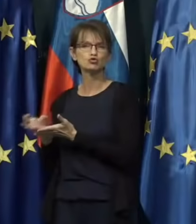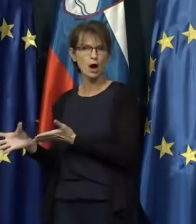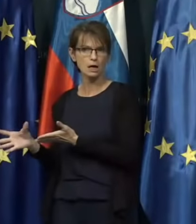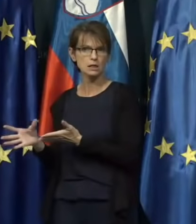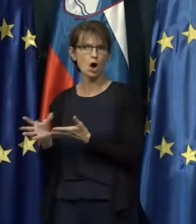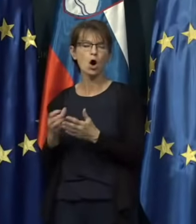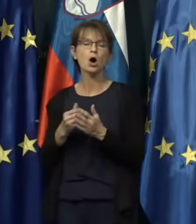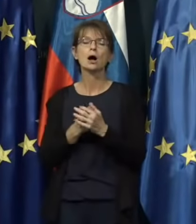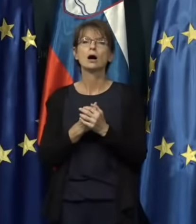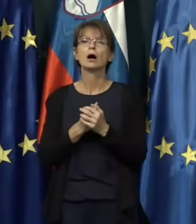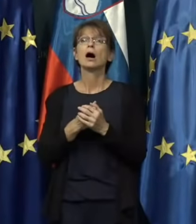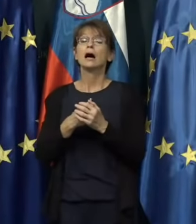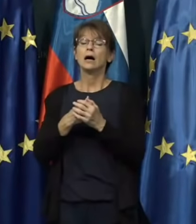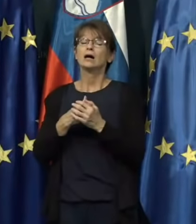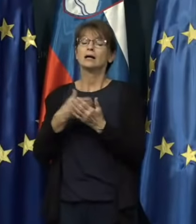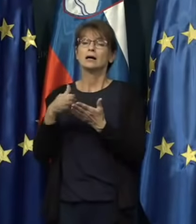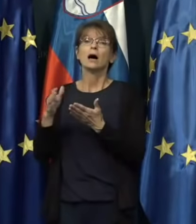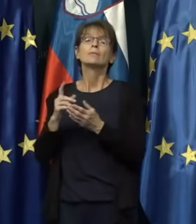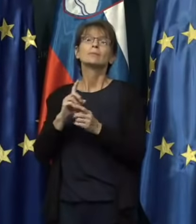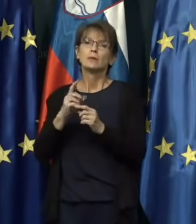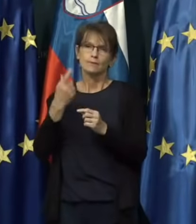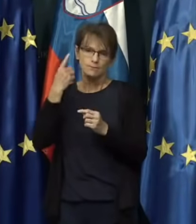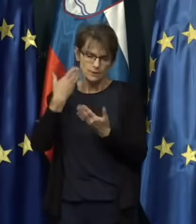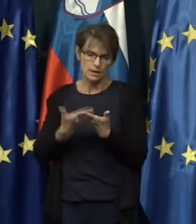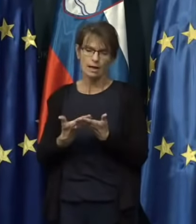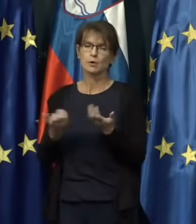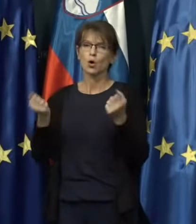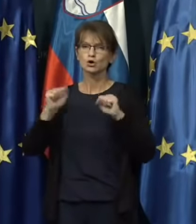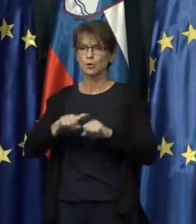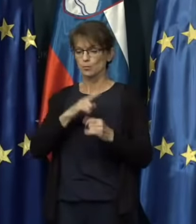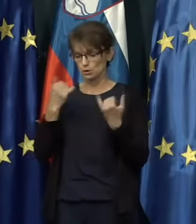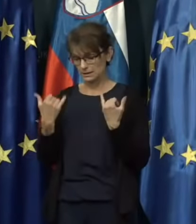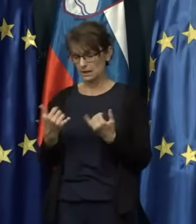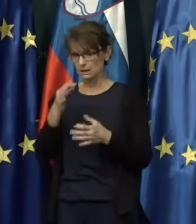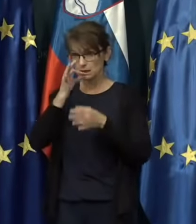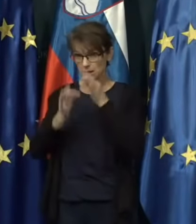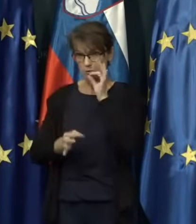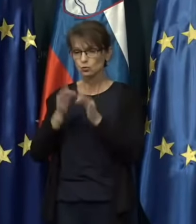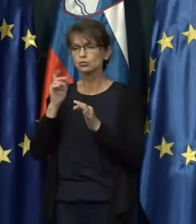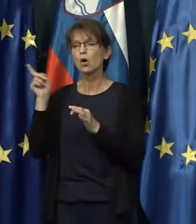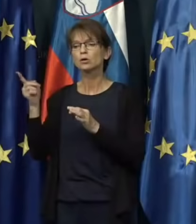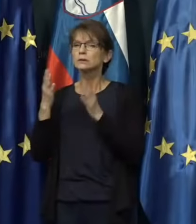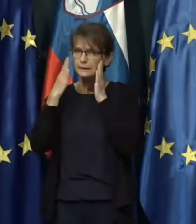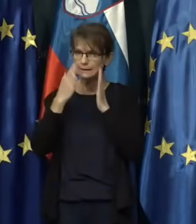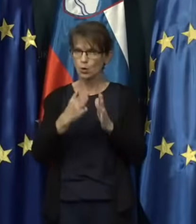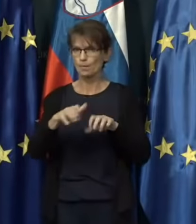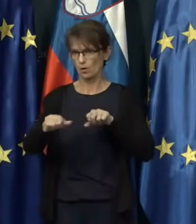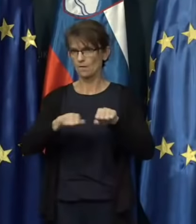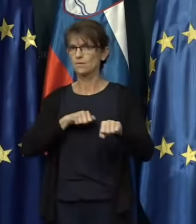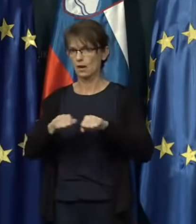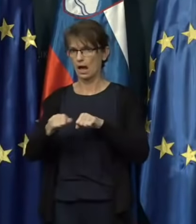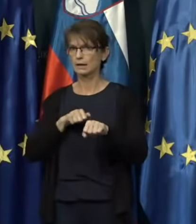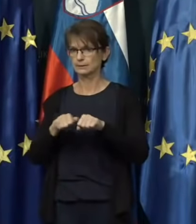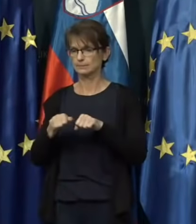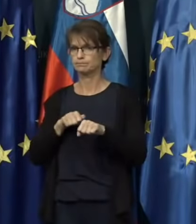Verjamem, da gospodarstvo in zaposleni po dosedaljnih izkušnjah zaupajo vladi, da